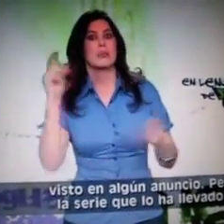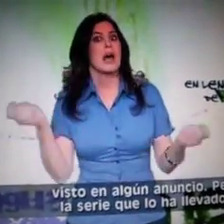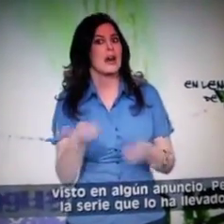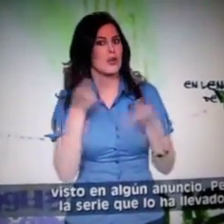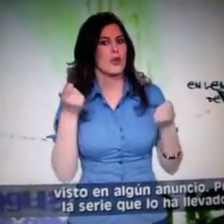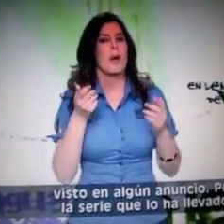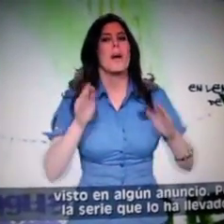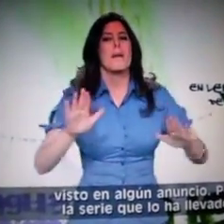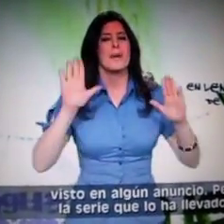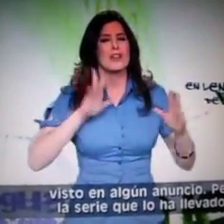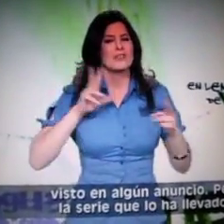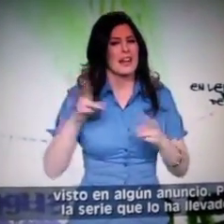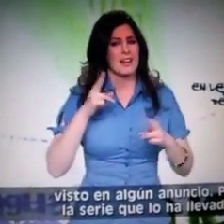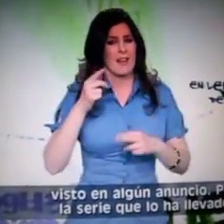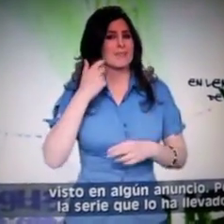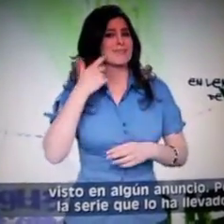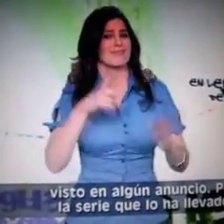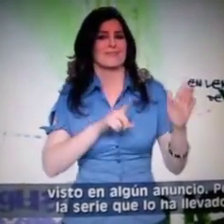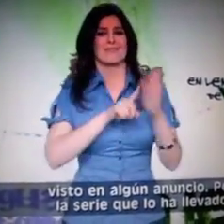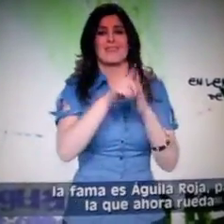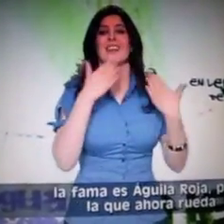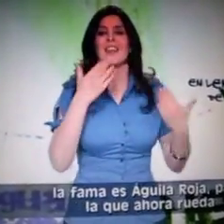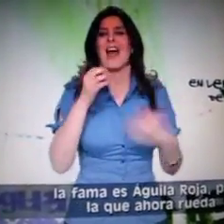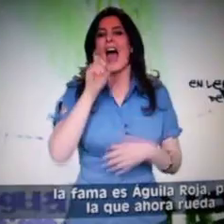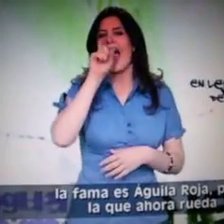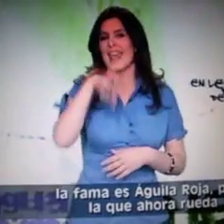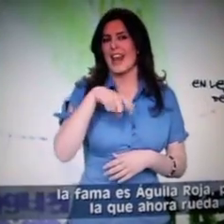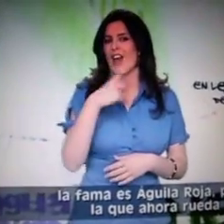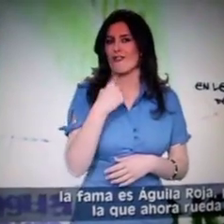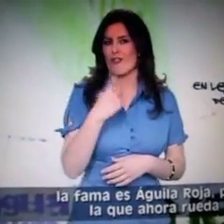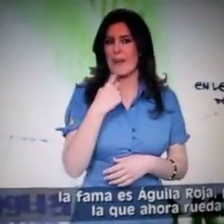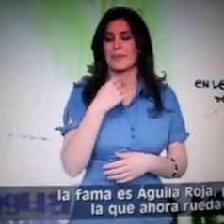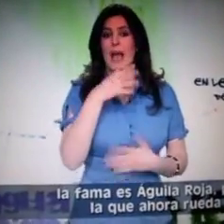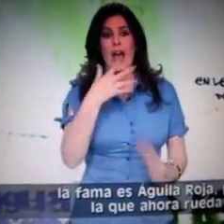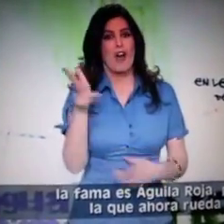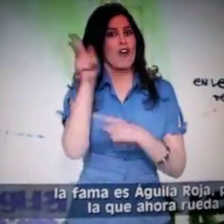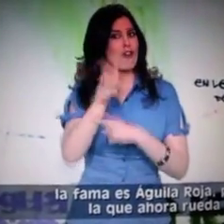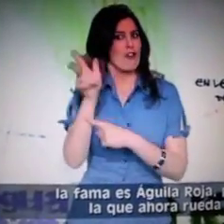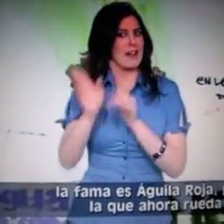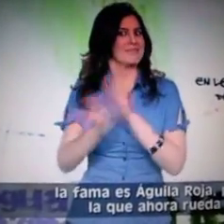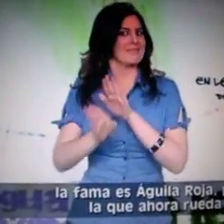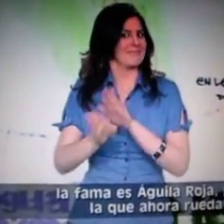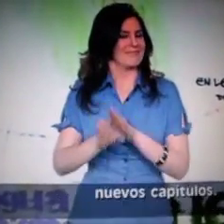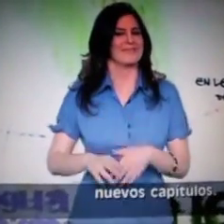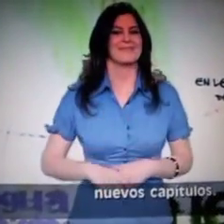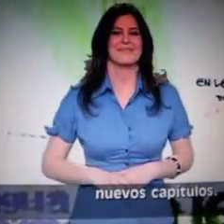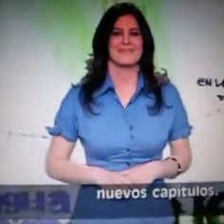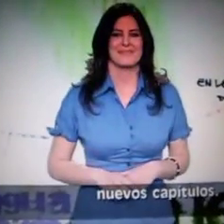anuncio pero la serie que lo ha llevado a la fama es Águila Roja para la que ahora rueda nuevos capítulos